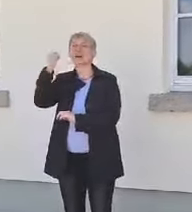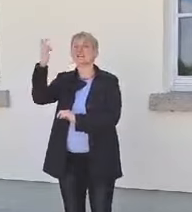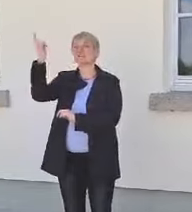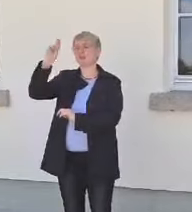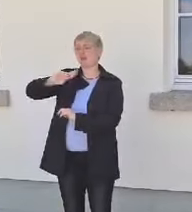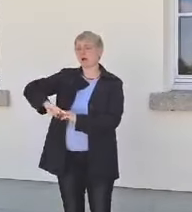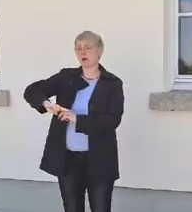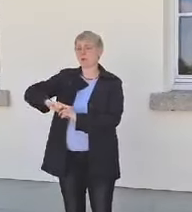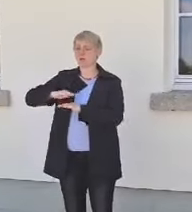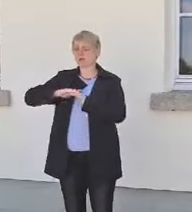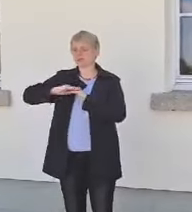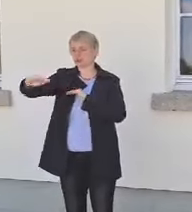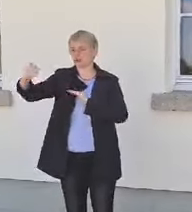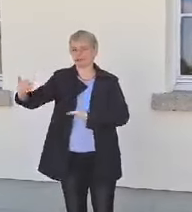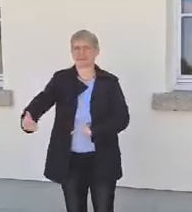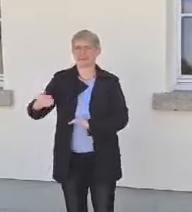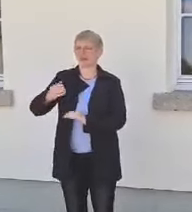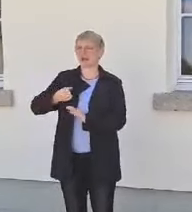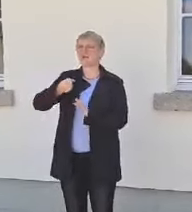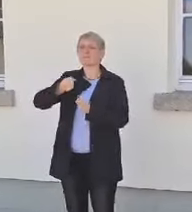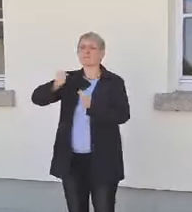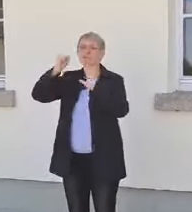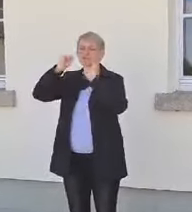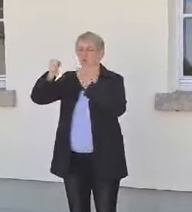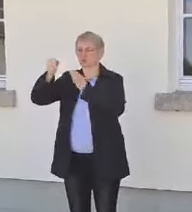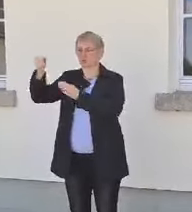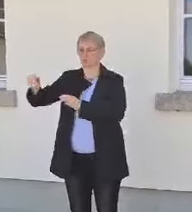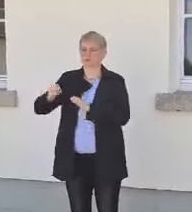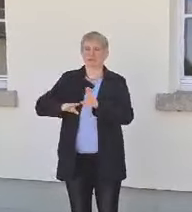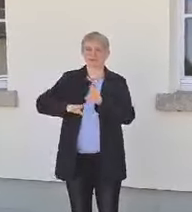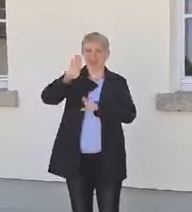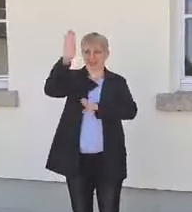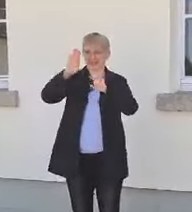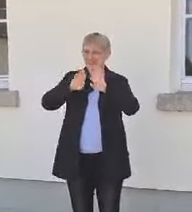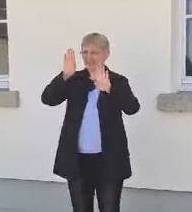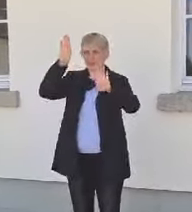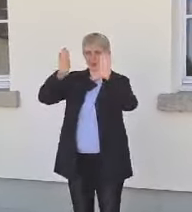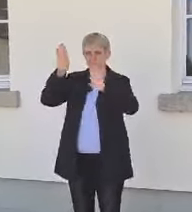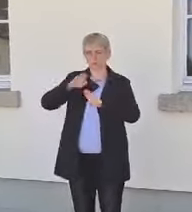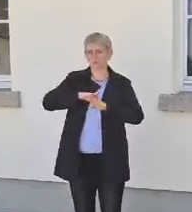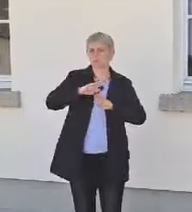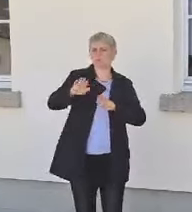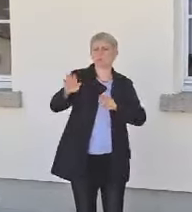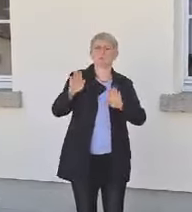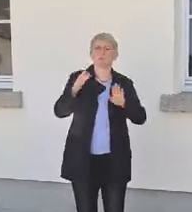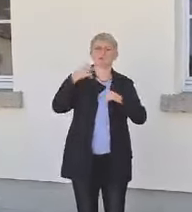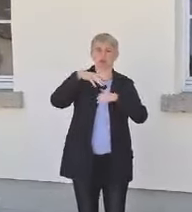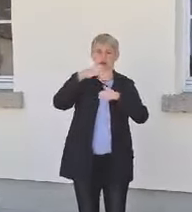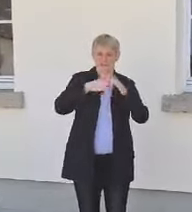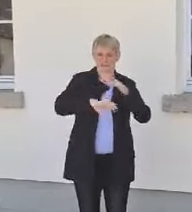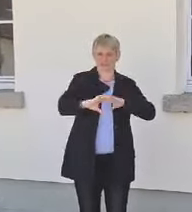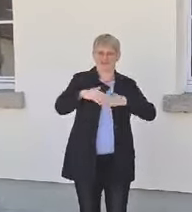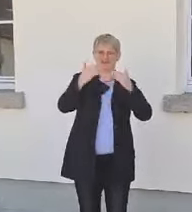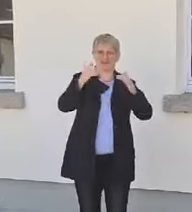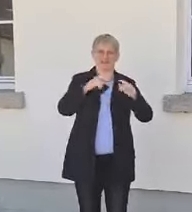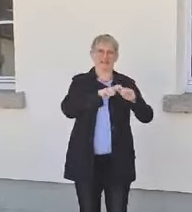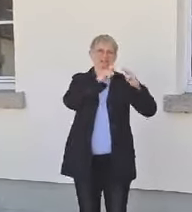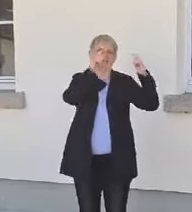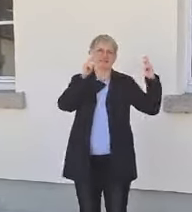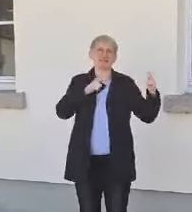Dann wieder zum Hitlergruß erhobene Hände, marschierende Stiefel. Im Hintergrund hell erleuchtet die Feldherrnhalle in München. Dreh-